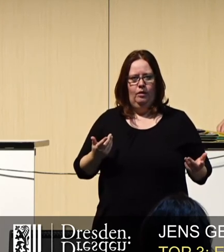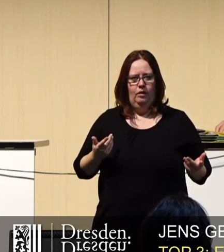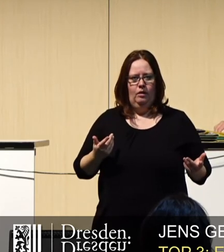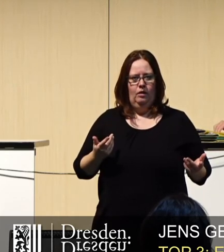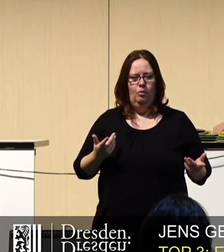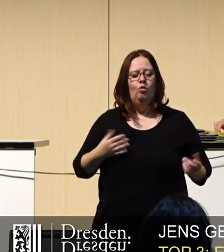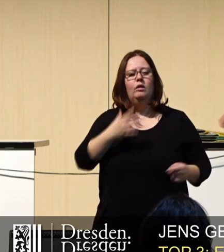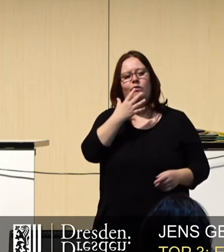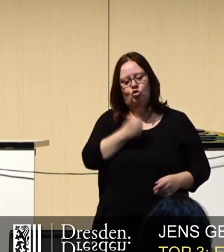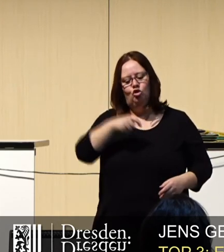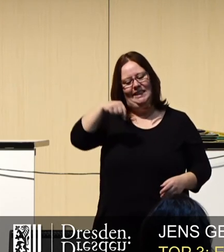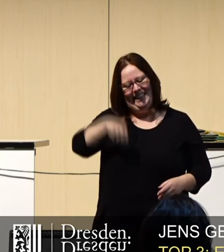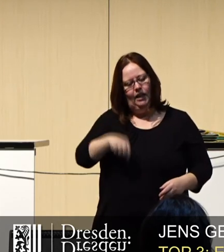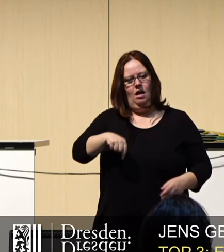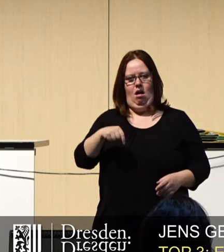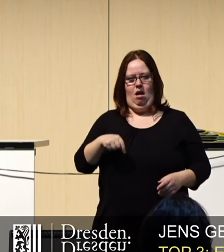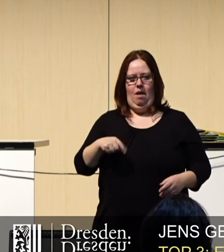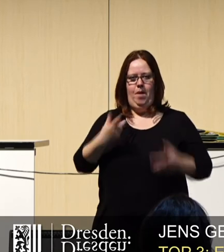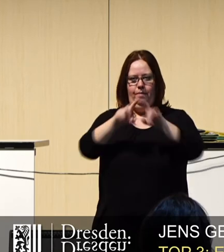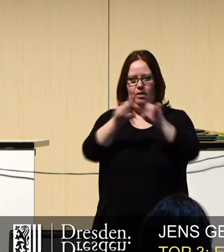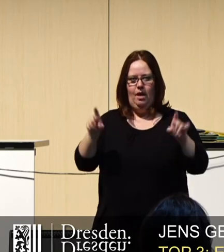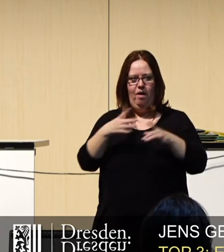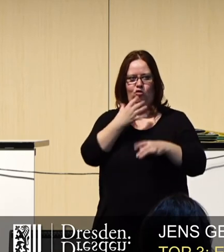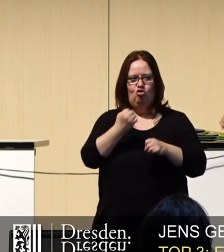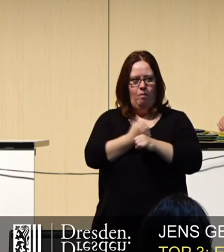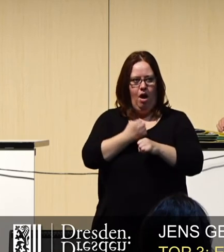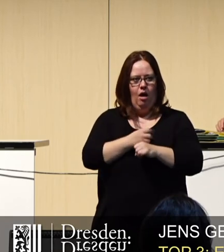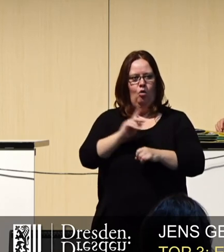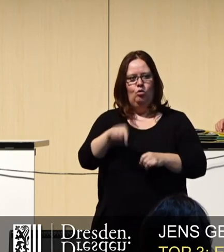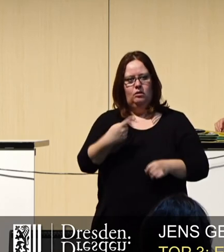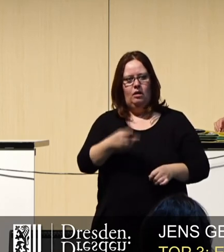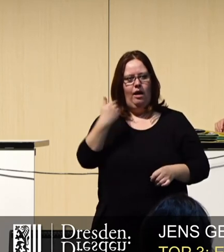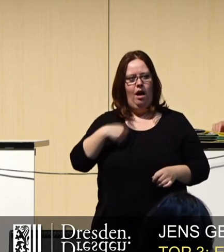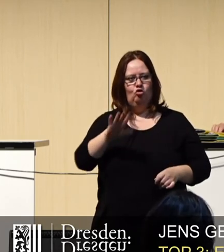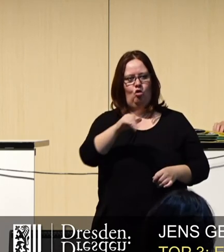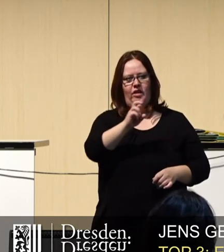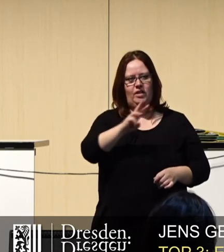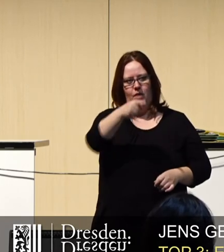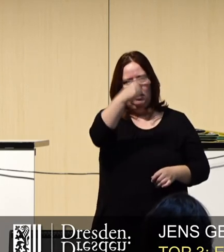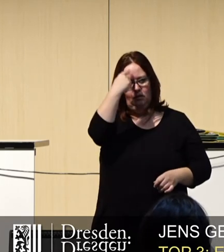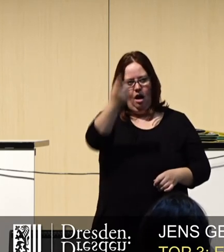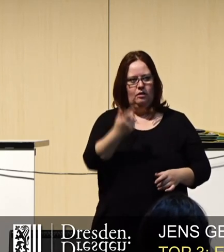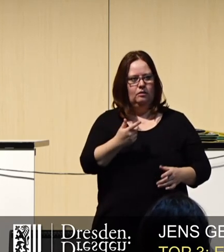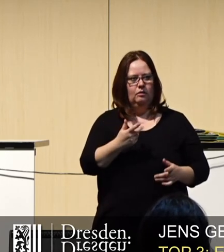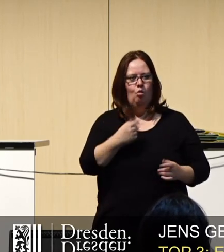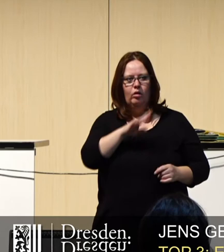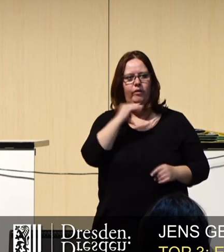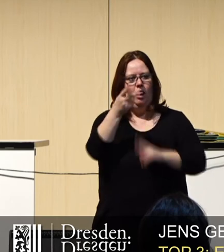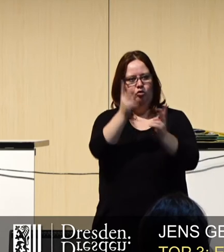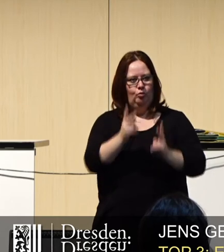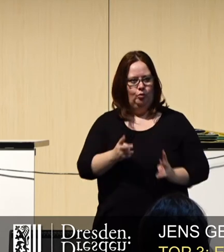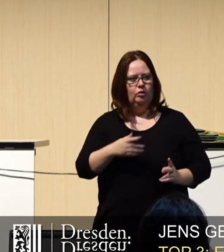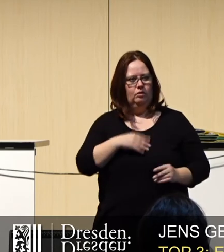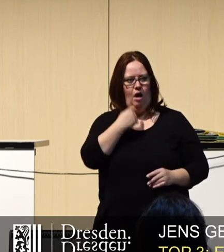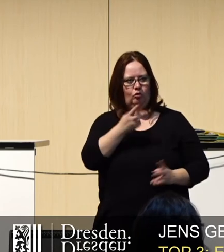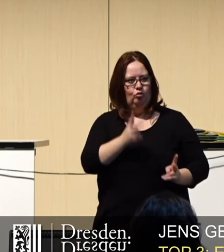Wir wollen es hier bei dieser Thematik machen und da kann ich gleich zu Herrn Schulte-Wissermann kommen. Der viel Richtiges aus